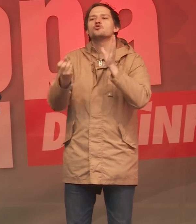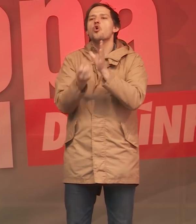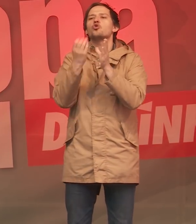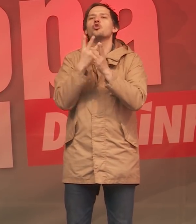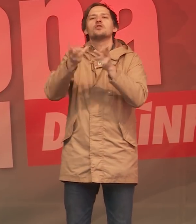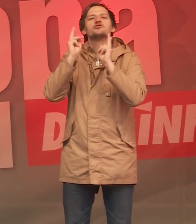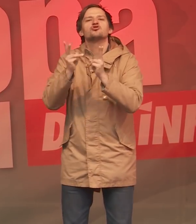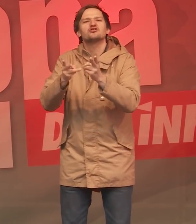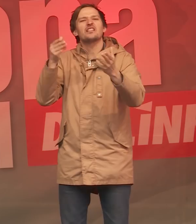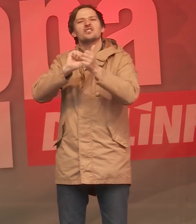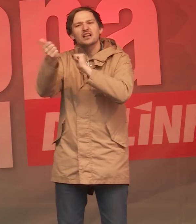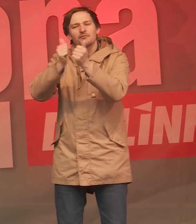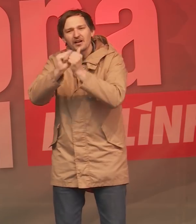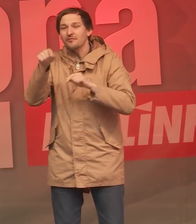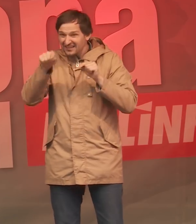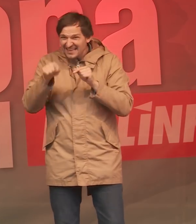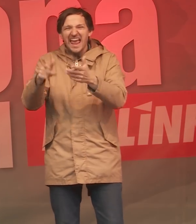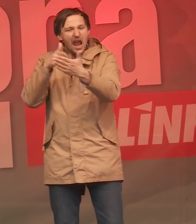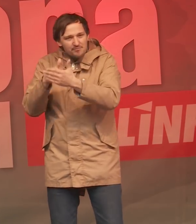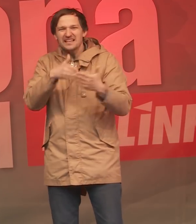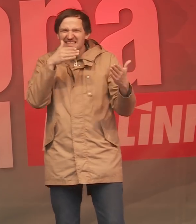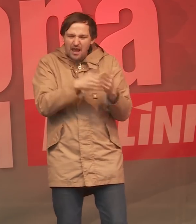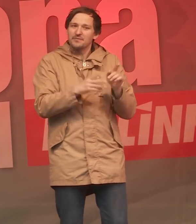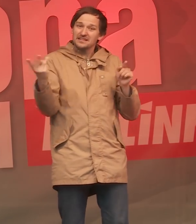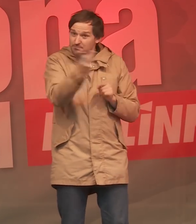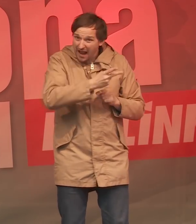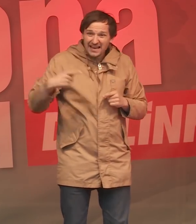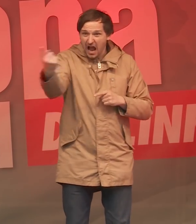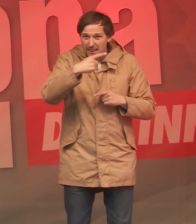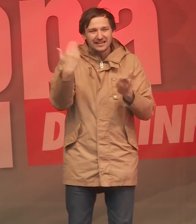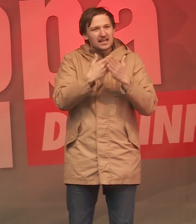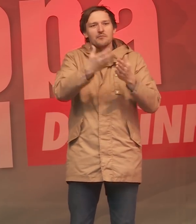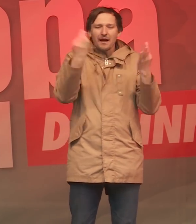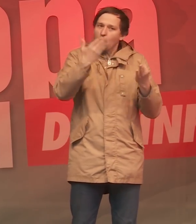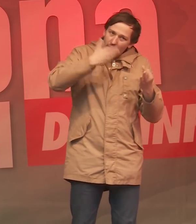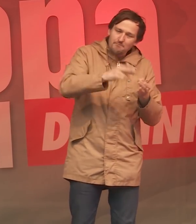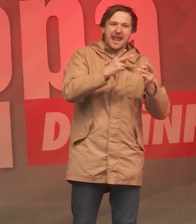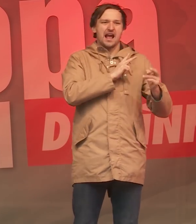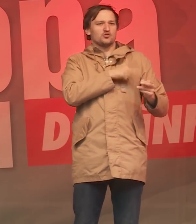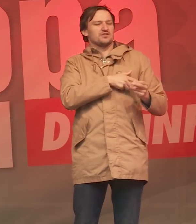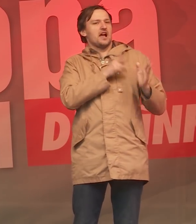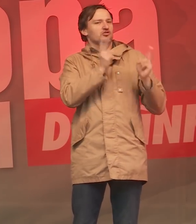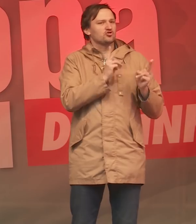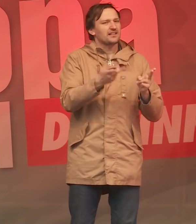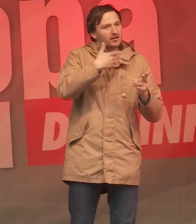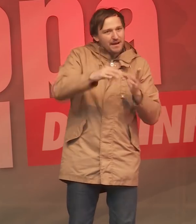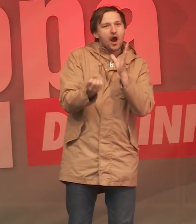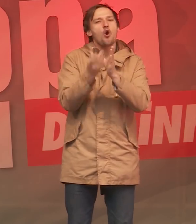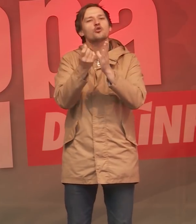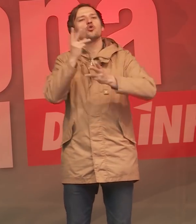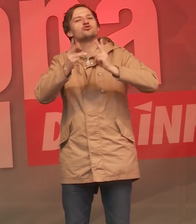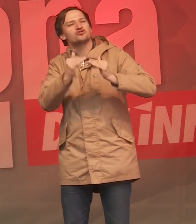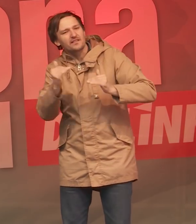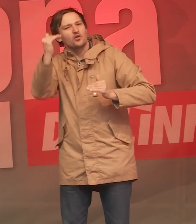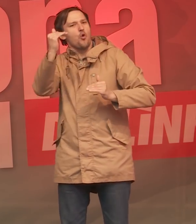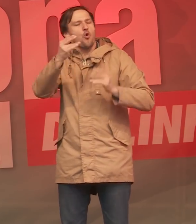Na, was für ein Irrsinn! Nein, wir brauchen einen fairen Handel. Wir brauchen höhere soziale Standards, höhere ökologische Standards. Wir